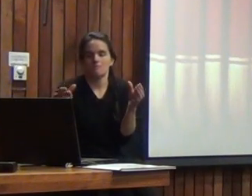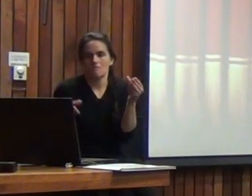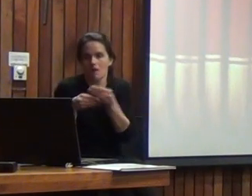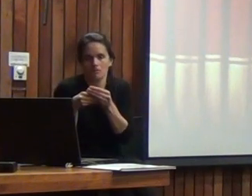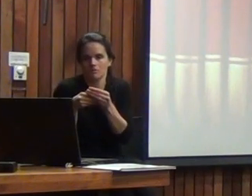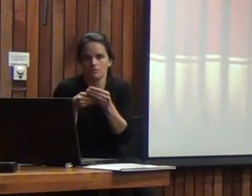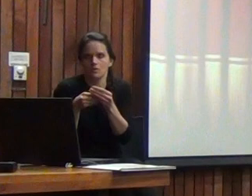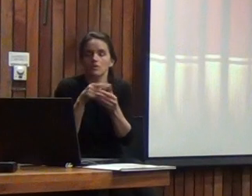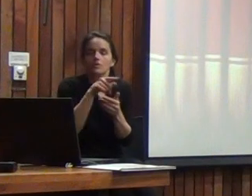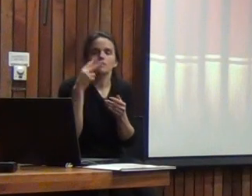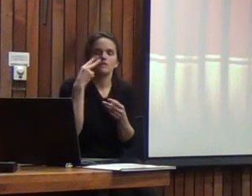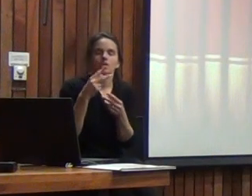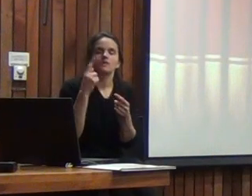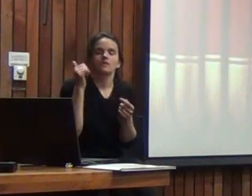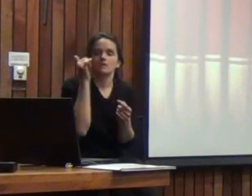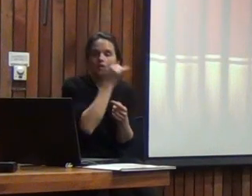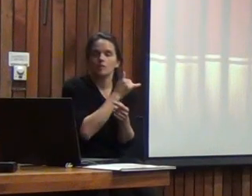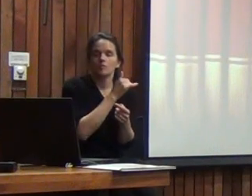ven en este tiempo de transición